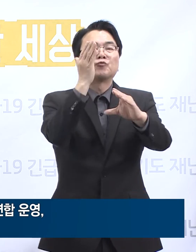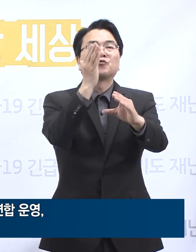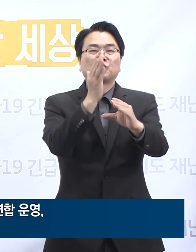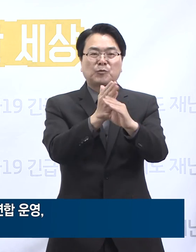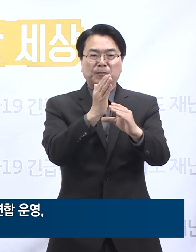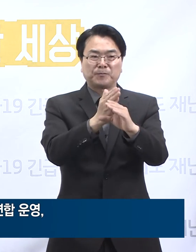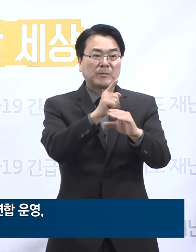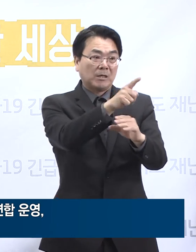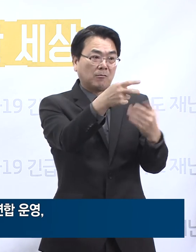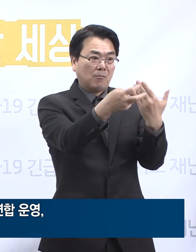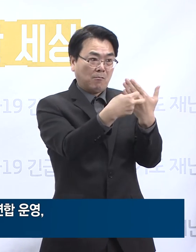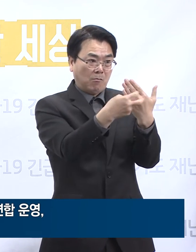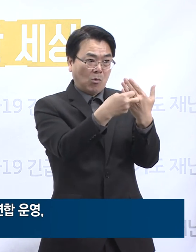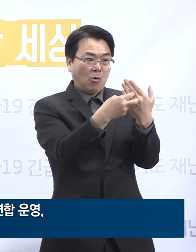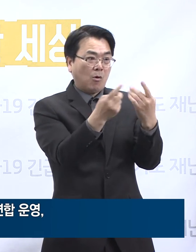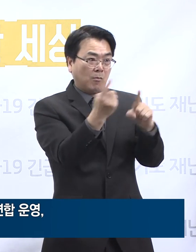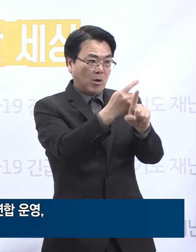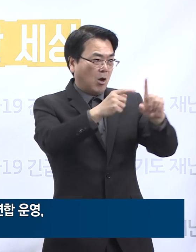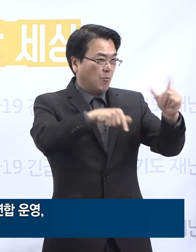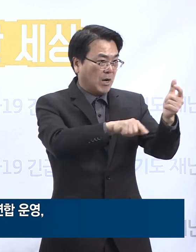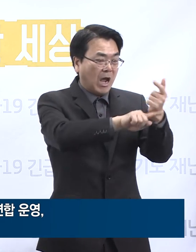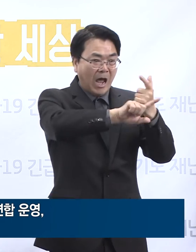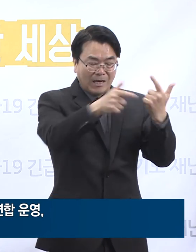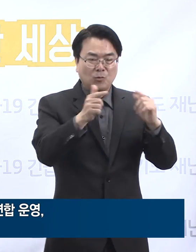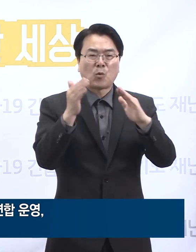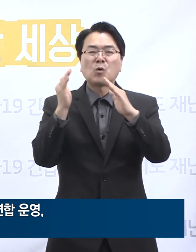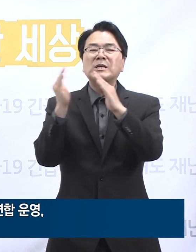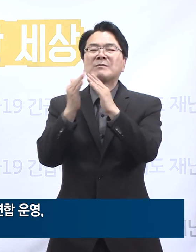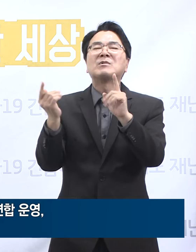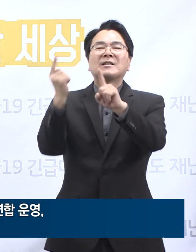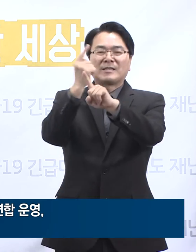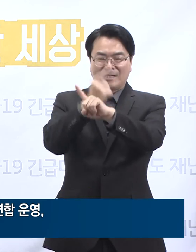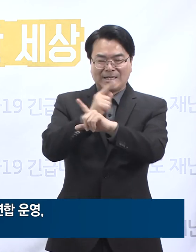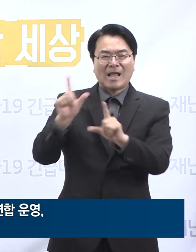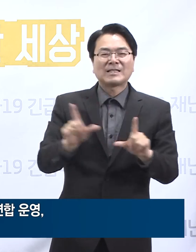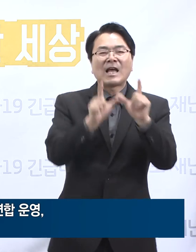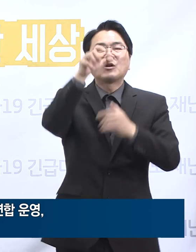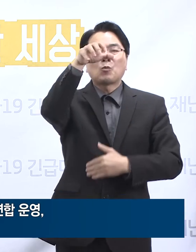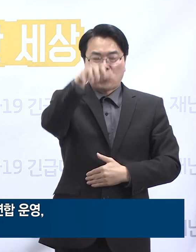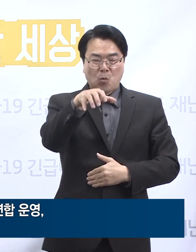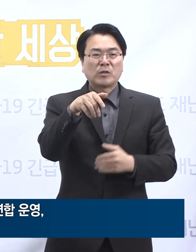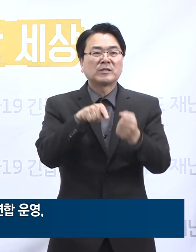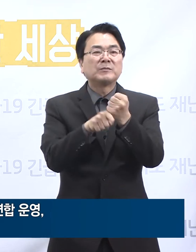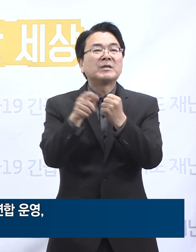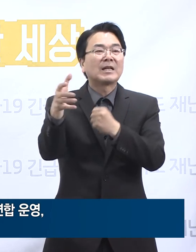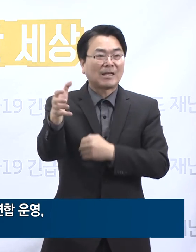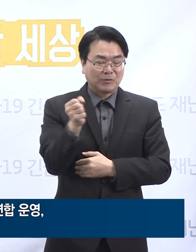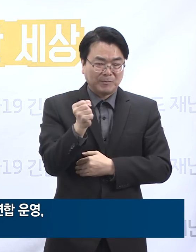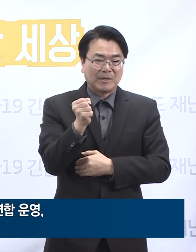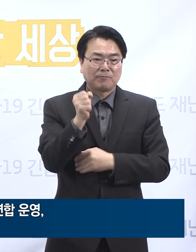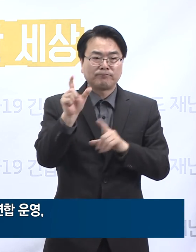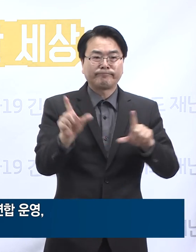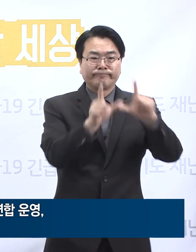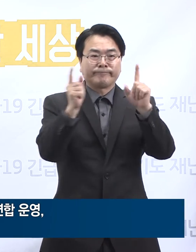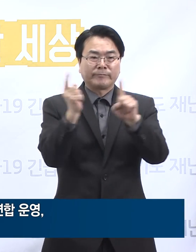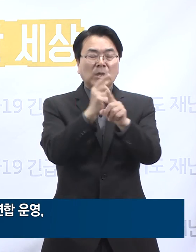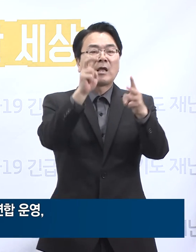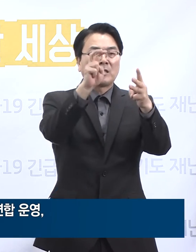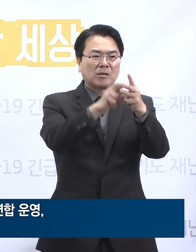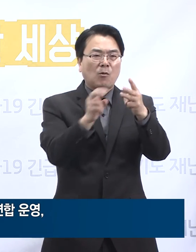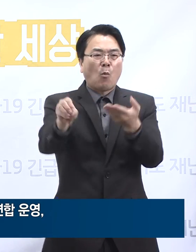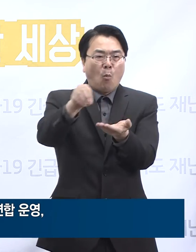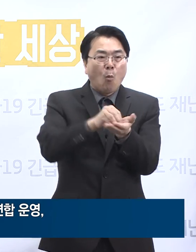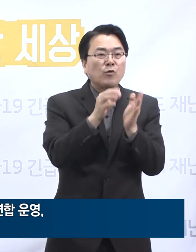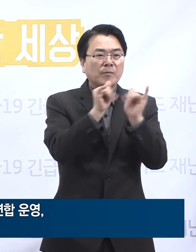병원을 대체하는 것이 아닌 가정을 대체하는 좋은 생활환경을 제공함을 목표로 하고 있습니다. 생활치료센터에 입소하시는 모든 분들이